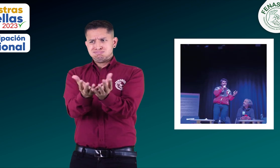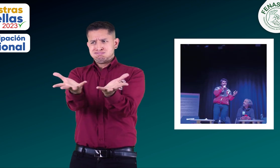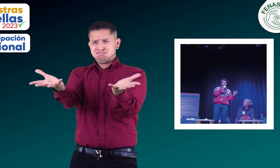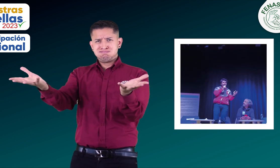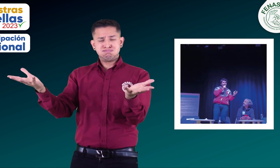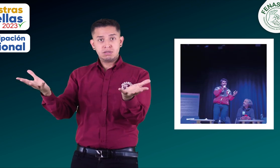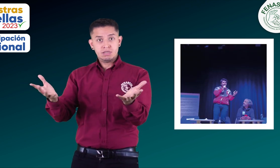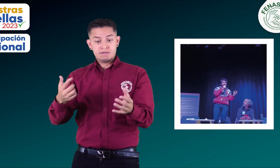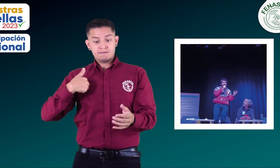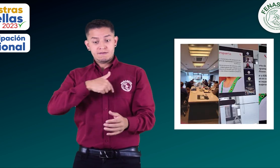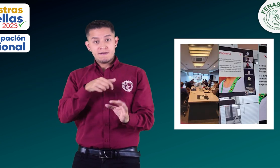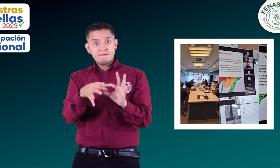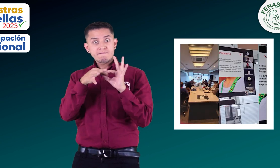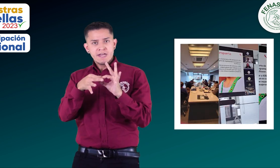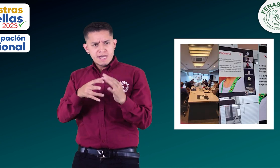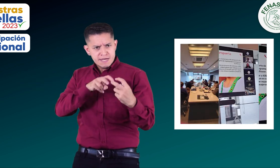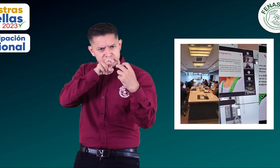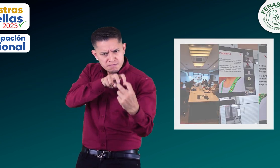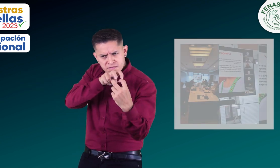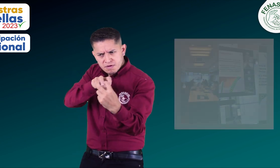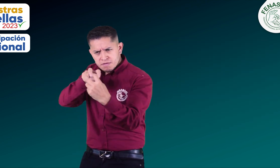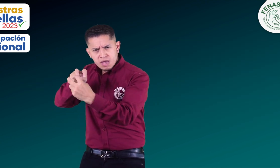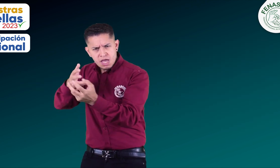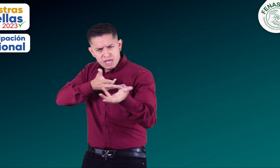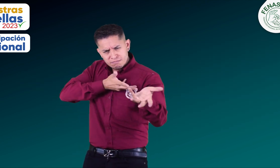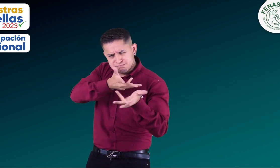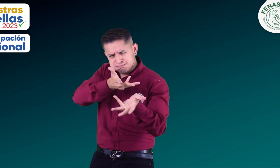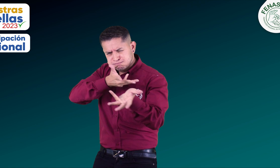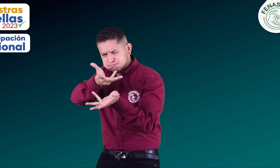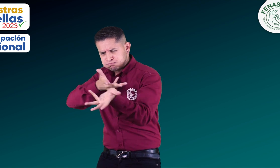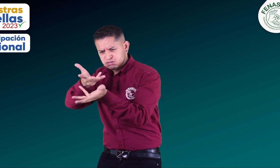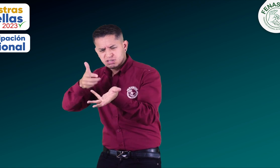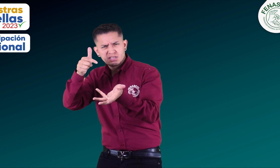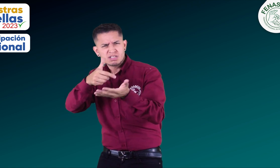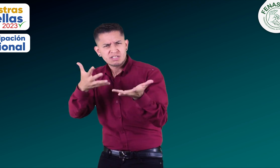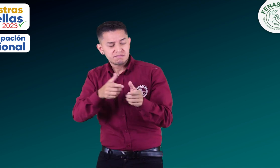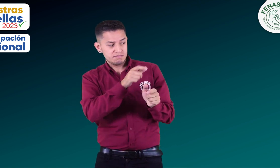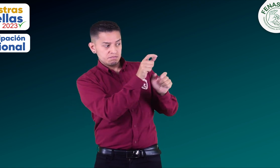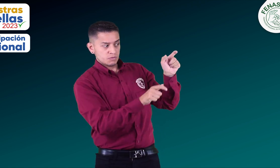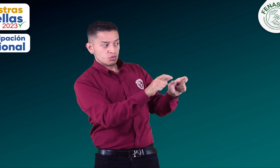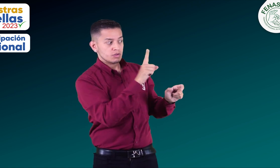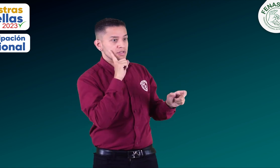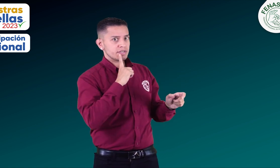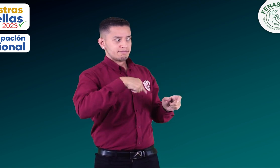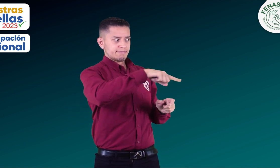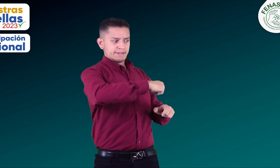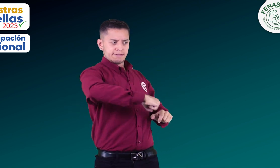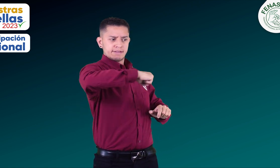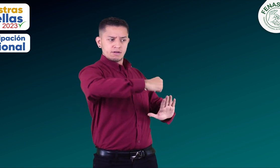Vicepresidencia, Movistar, entre otras, con el fin de continuar velando por los derechos de las personas sordas y